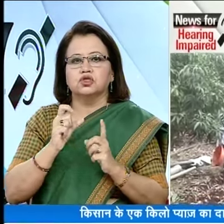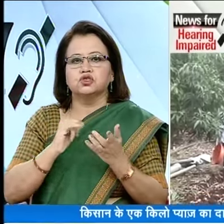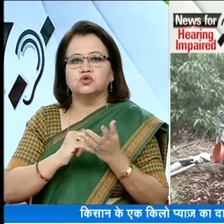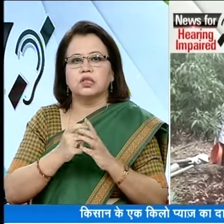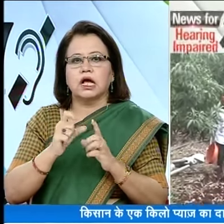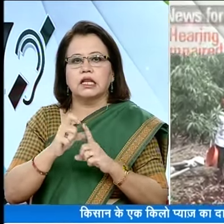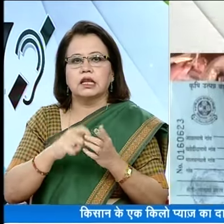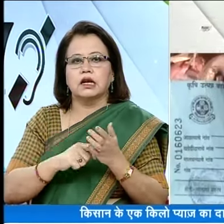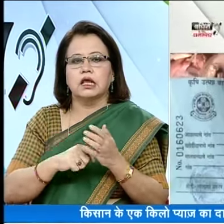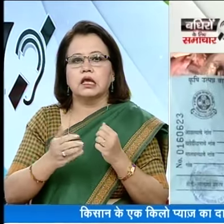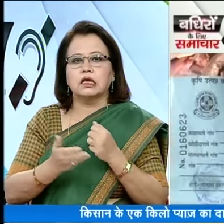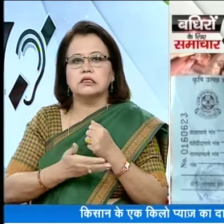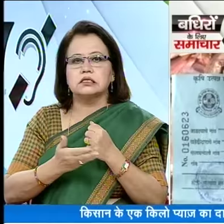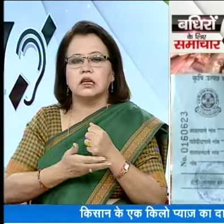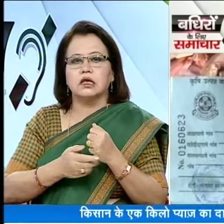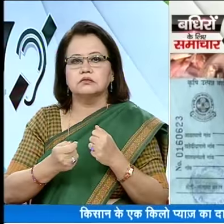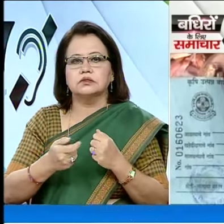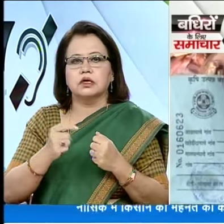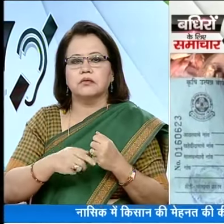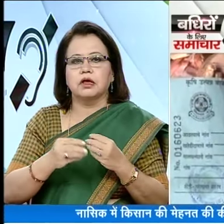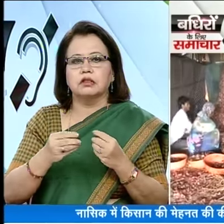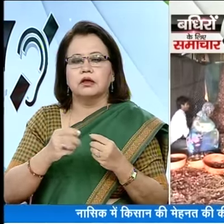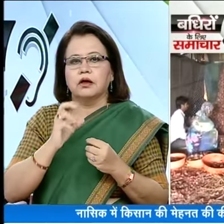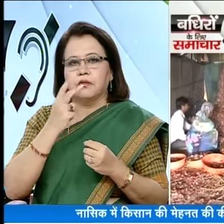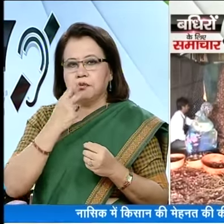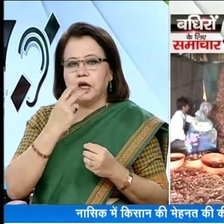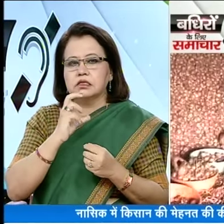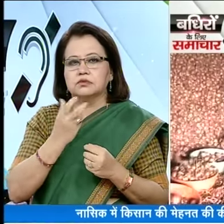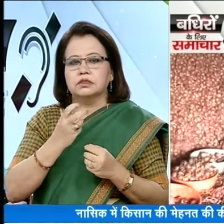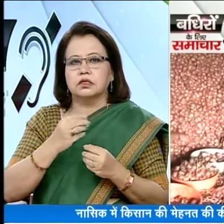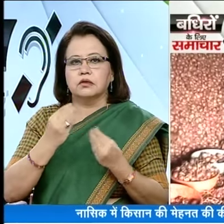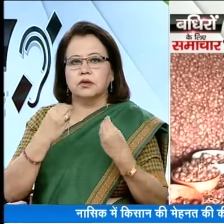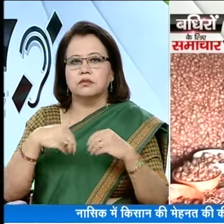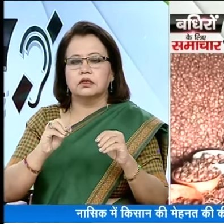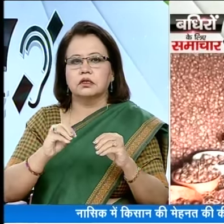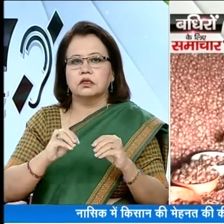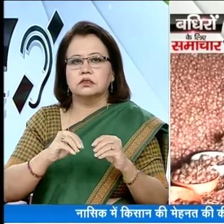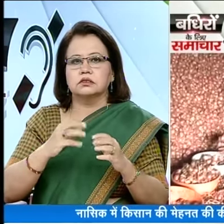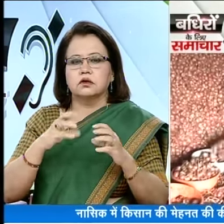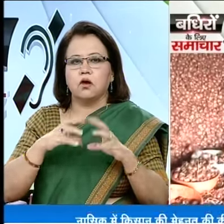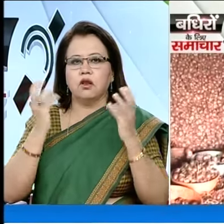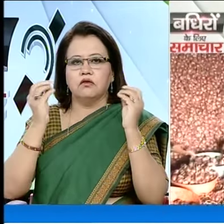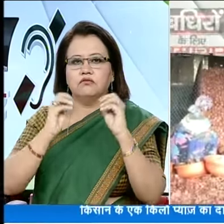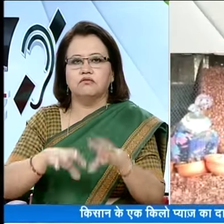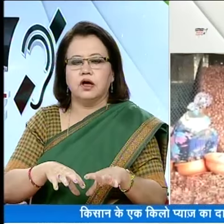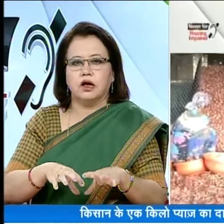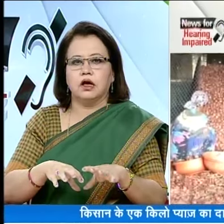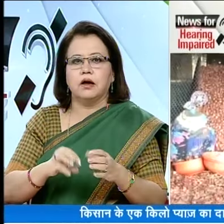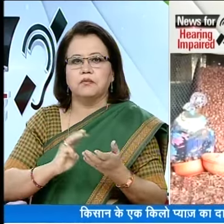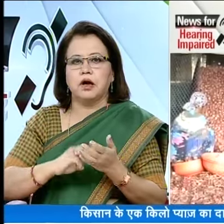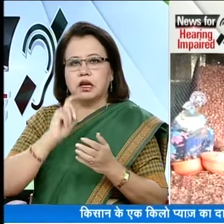सुधाकर दराडे नाम के किसान ने इस कीमत के बाद प्याज बेचने की जगह अपना सारा प्याज खेत में लाकर फैक दिया